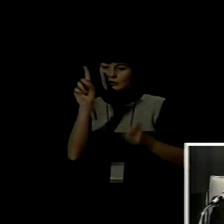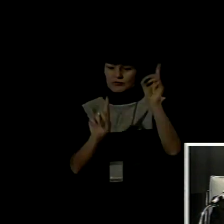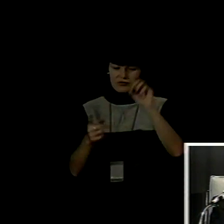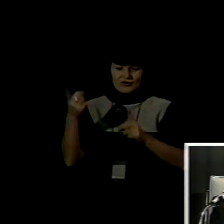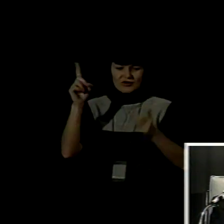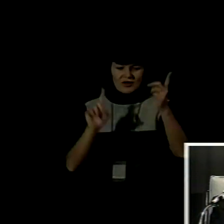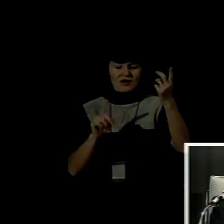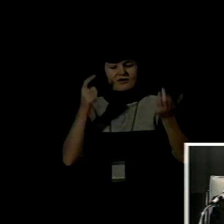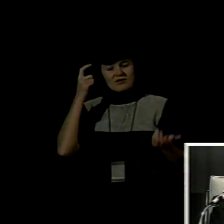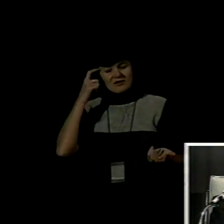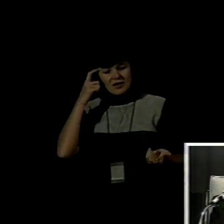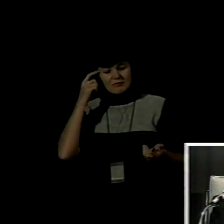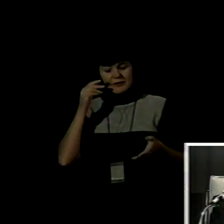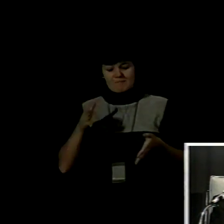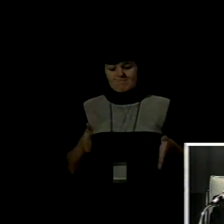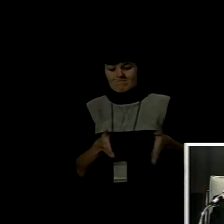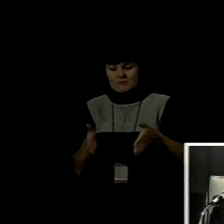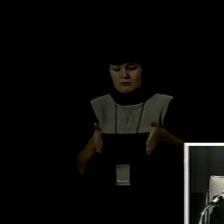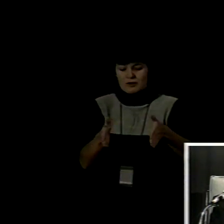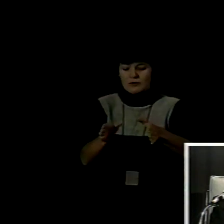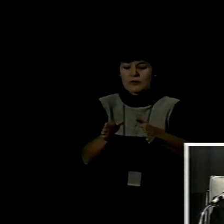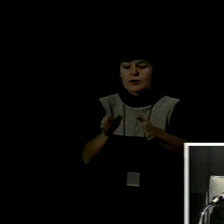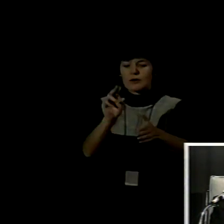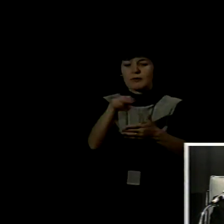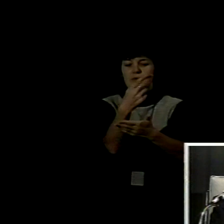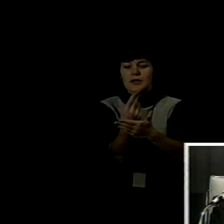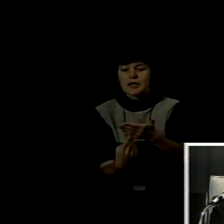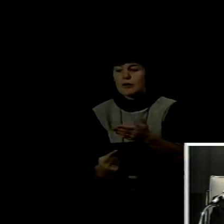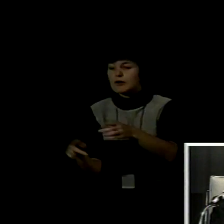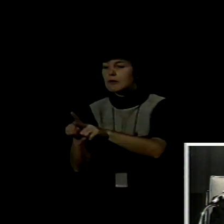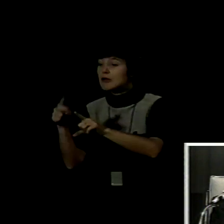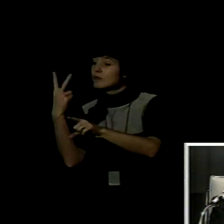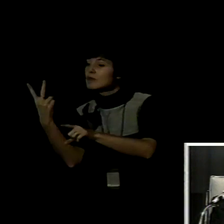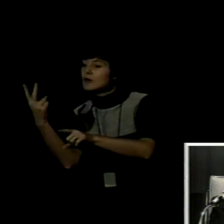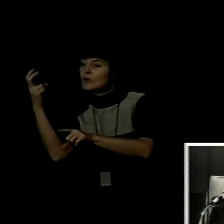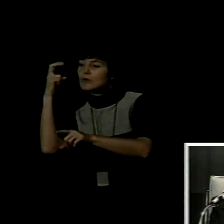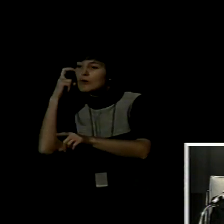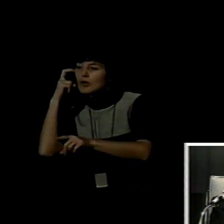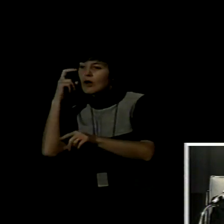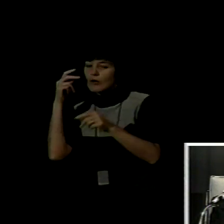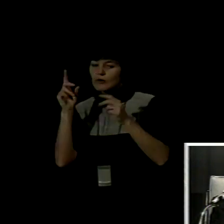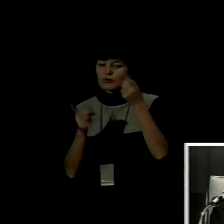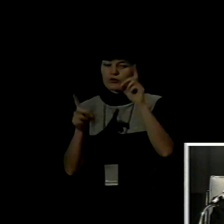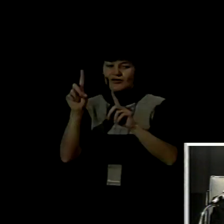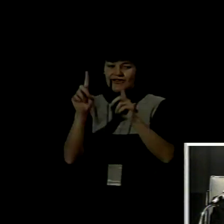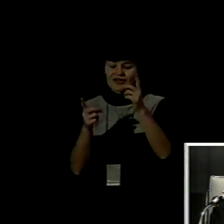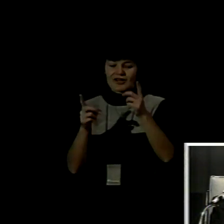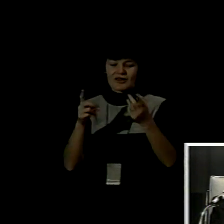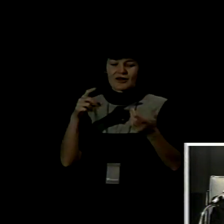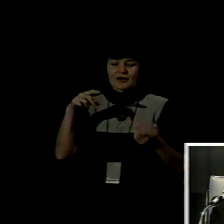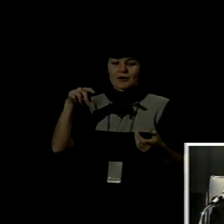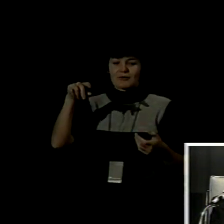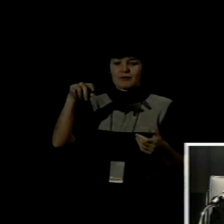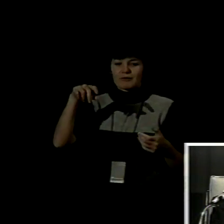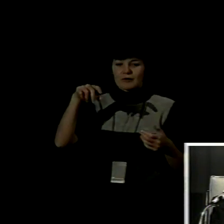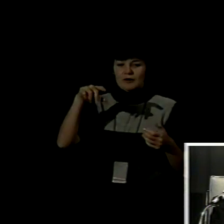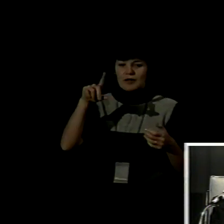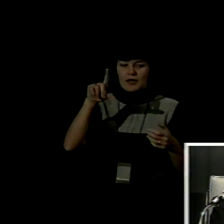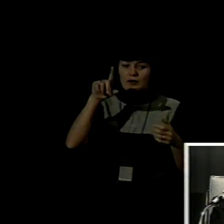bilingüe requiere no solo que se reconozca la lengua de señas como su lengua natural perteneciente a su comunidad